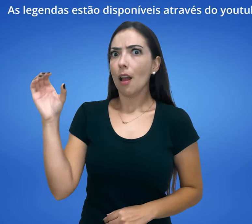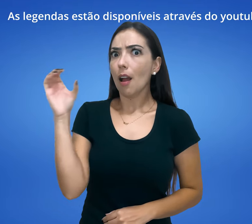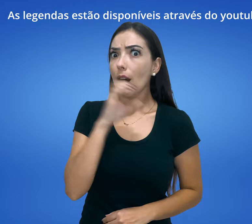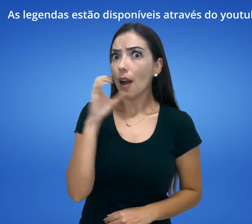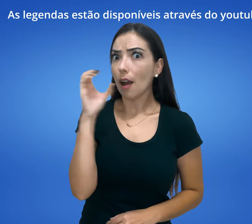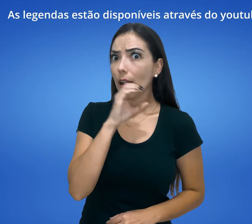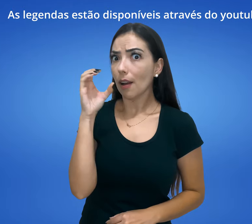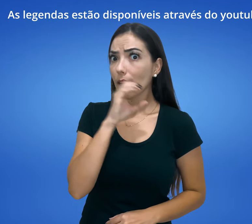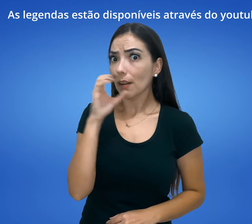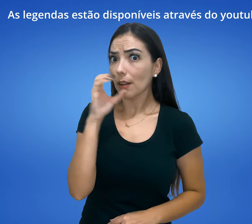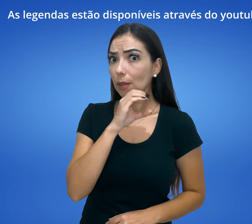Rápido